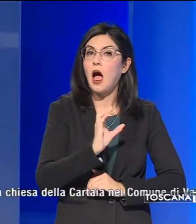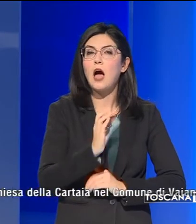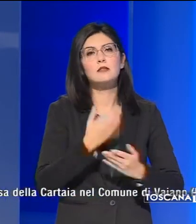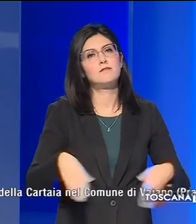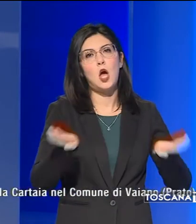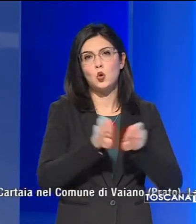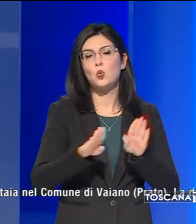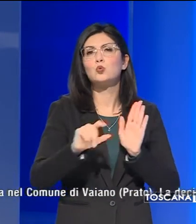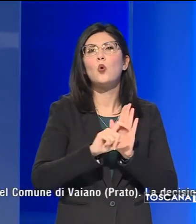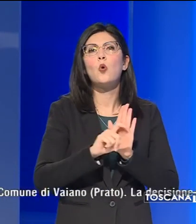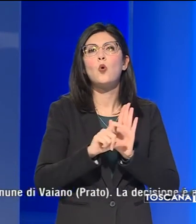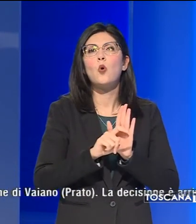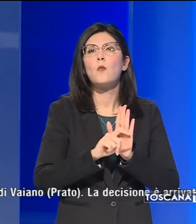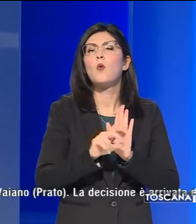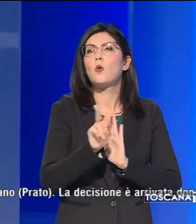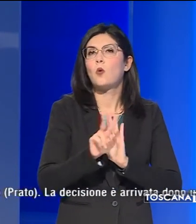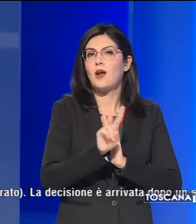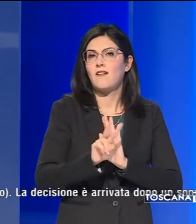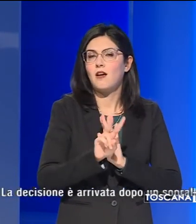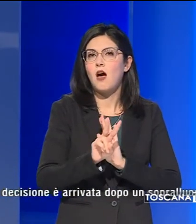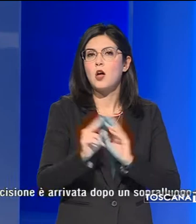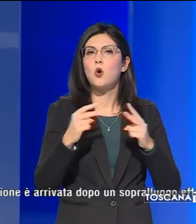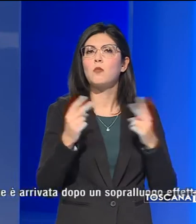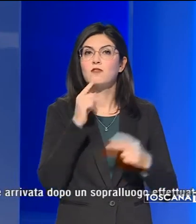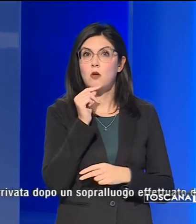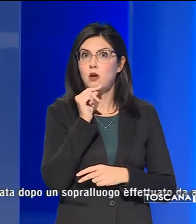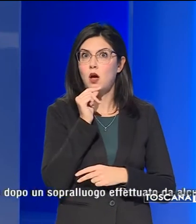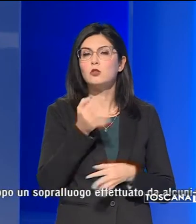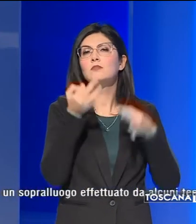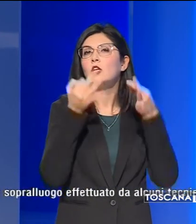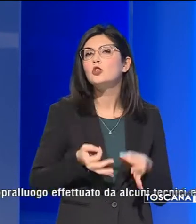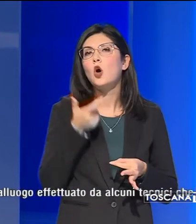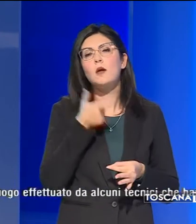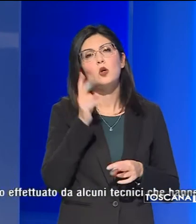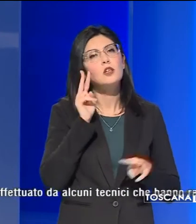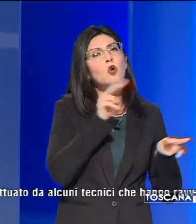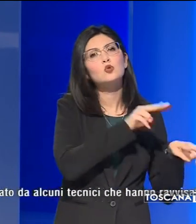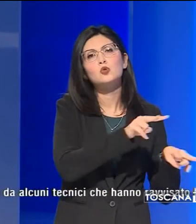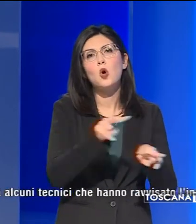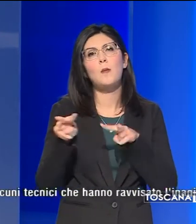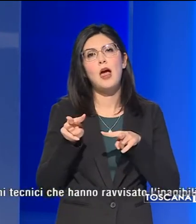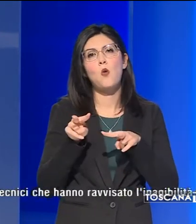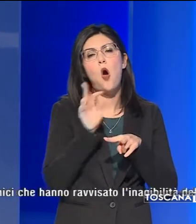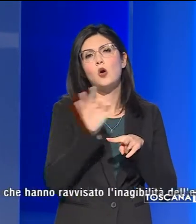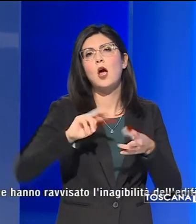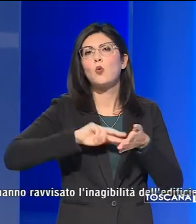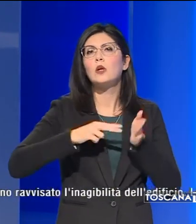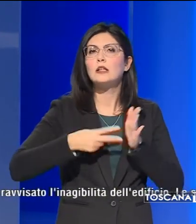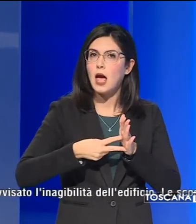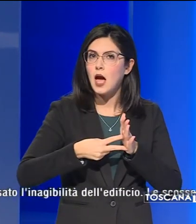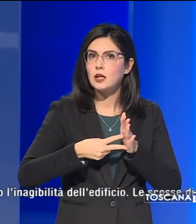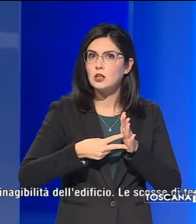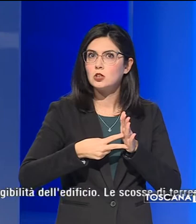Vaiano in provincia di Prato. La decisione è arrivata dopo un sopralluogo effettuato da alcuni tecnici che hanno